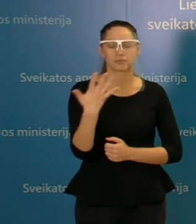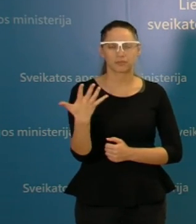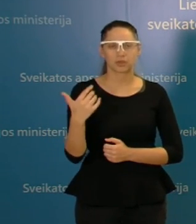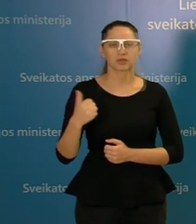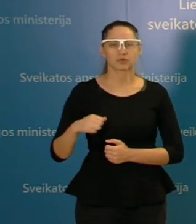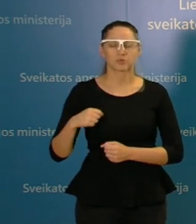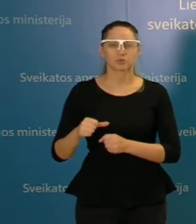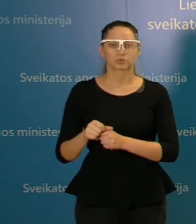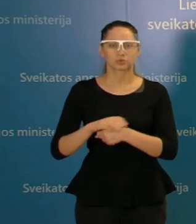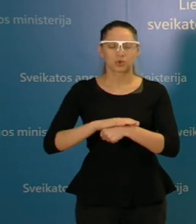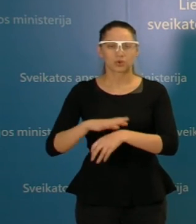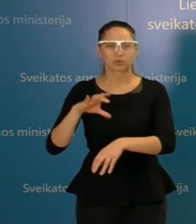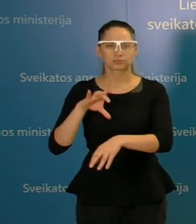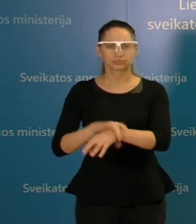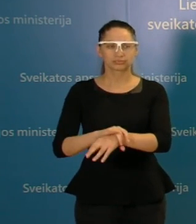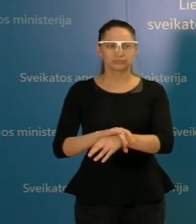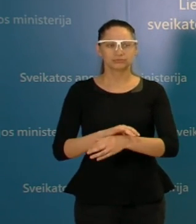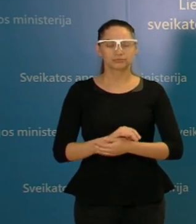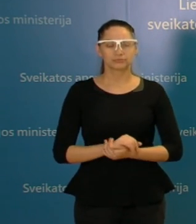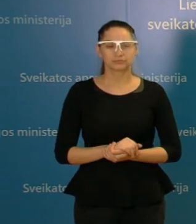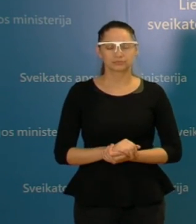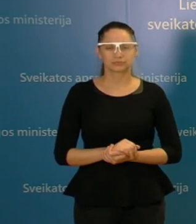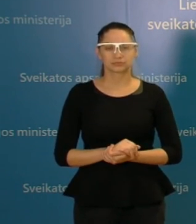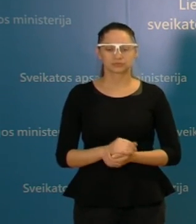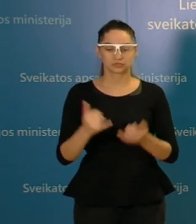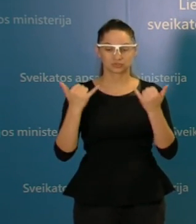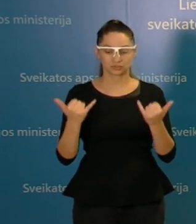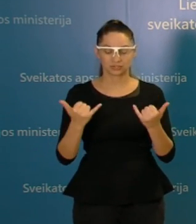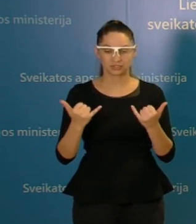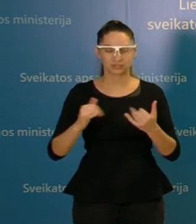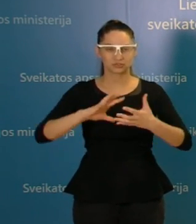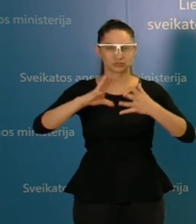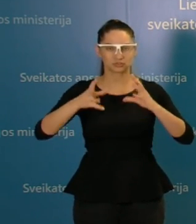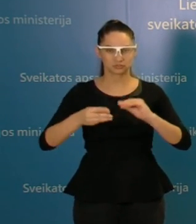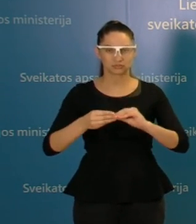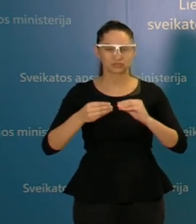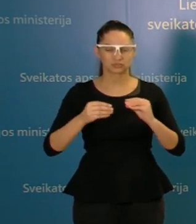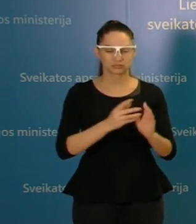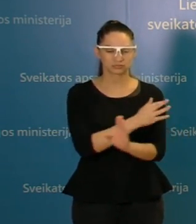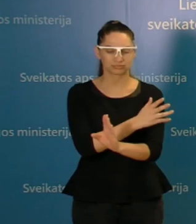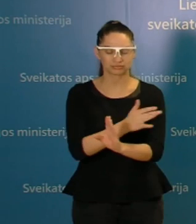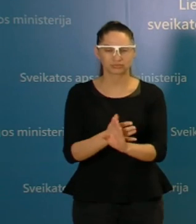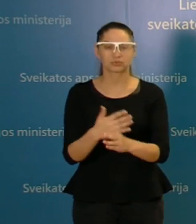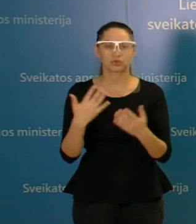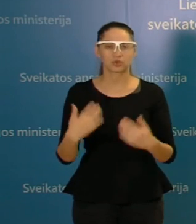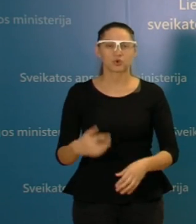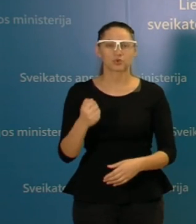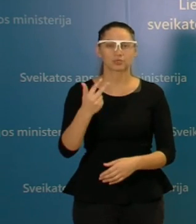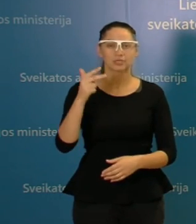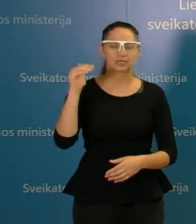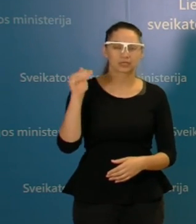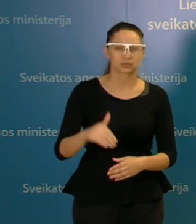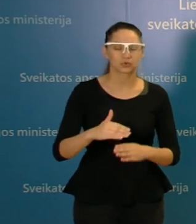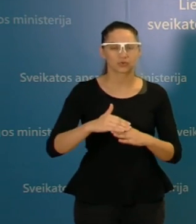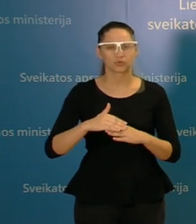COVID-19 lygos atvejai. Ir visos šiai dienai Lietuvoje yra jau susirgusiųjų, prasirgusiųjų daugiau negu 13 tūkstančių.